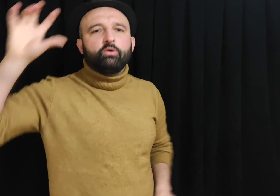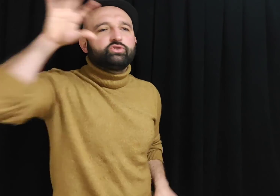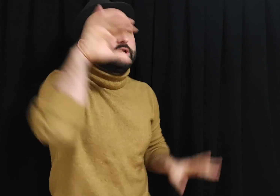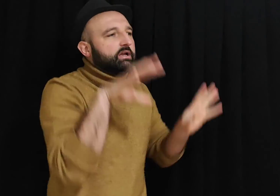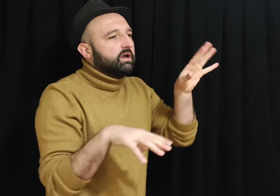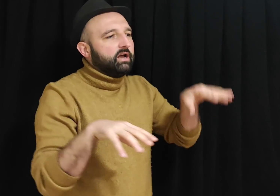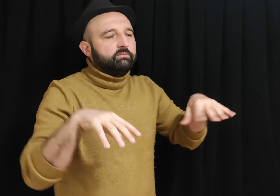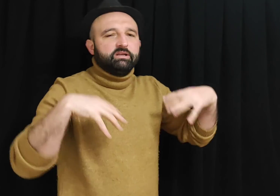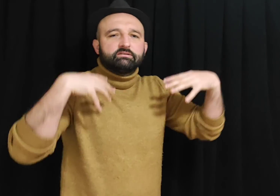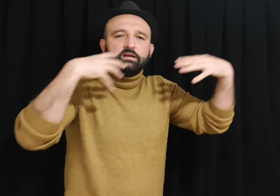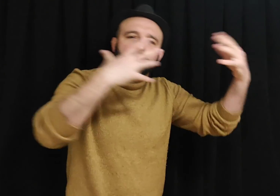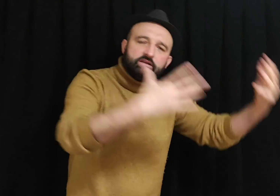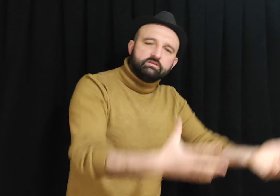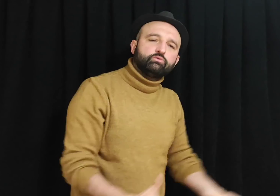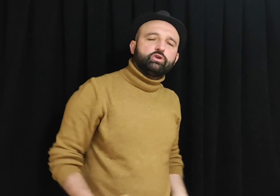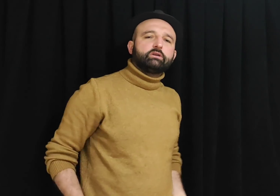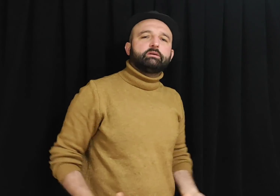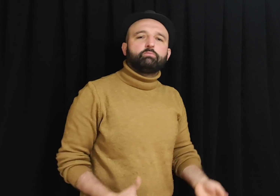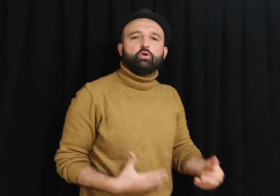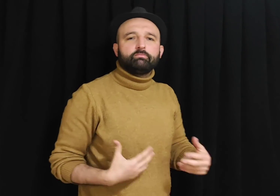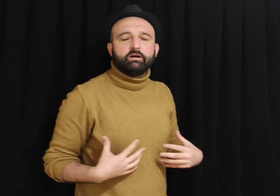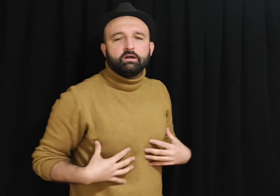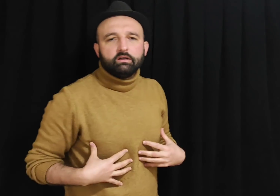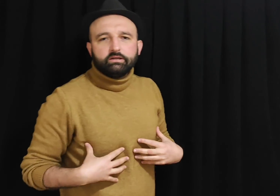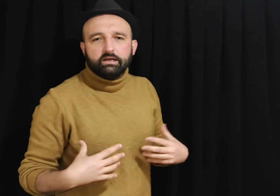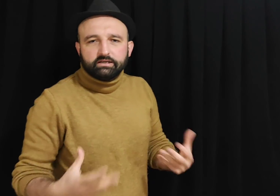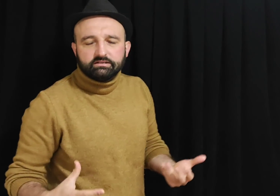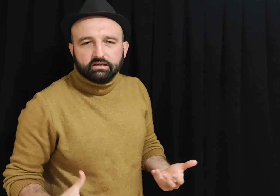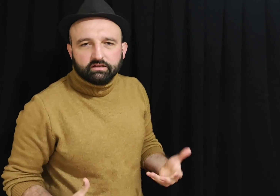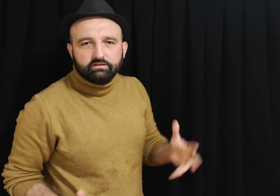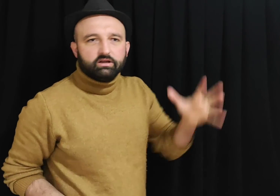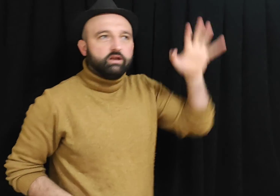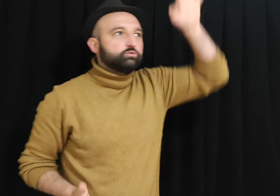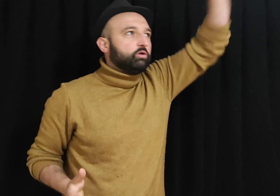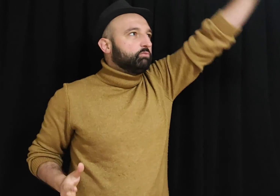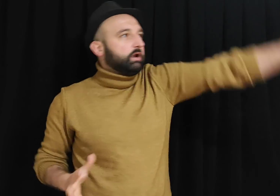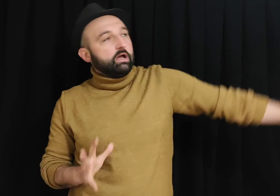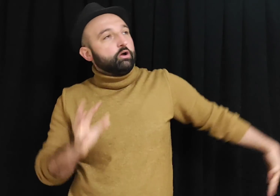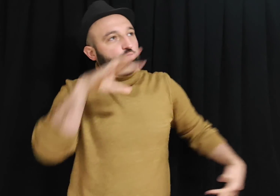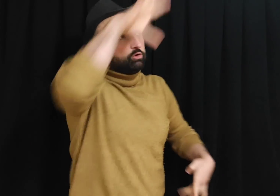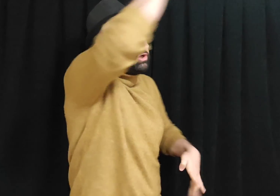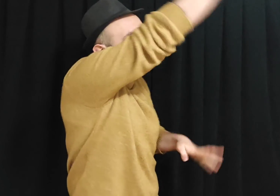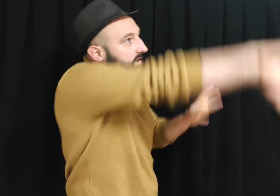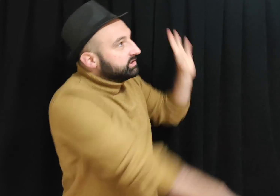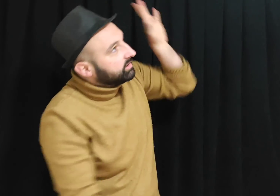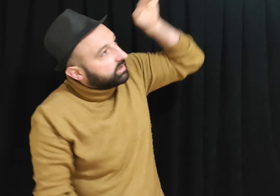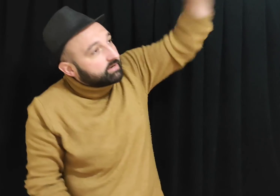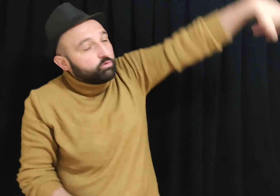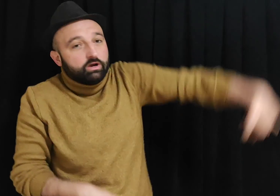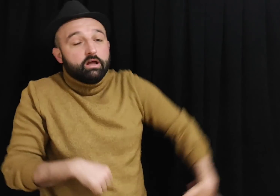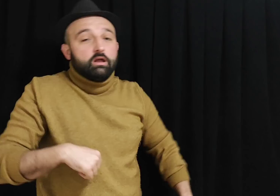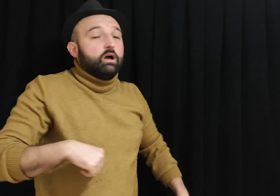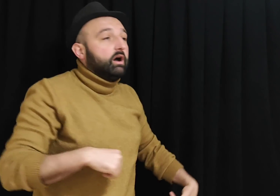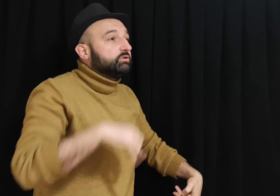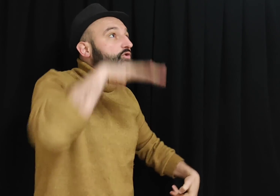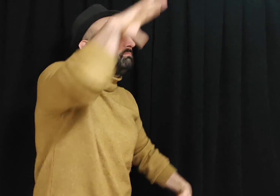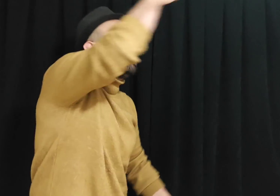önce hani bir insan denize düşer de boğulma tehlikesi atlatır ya. son böyle kulaçlarını atar böyle. Hani son bir